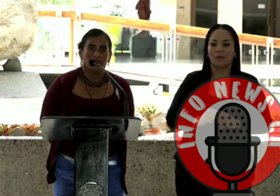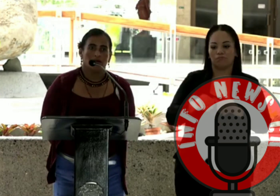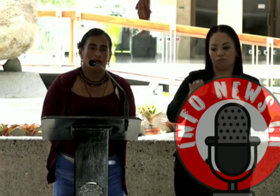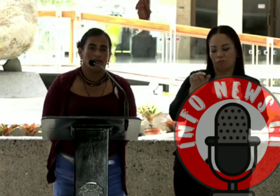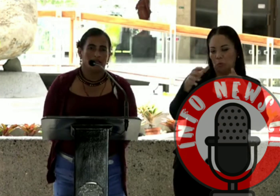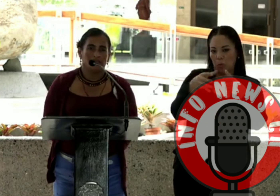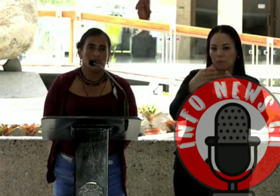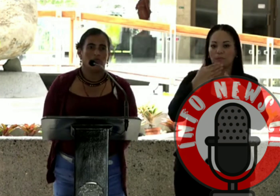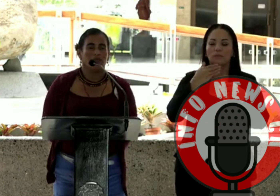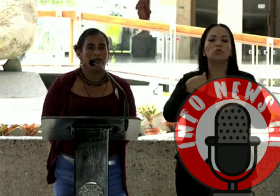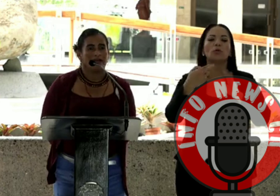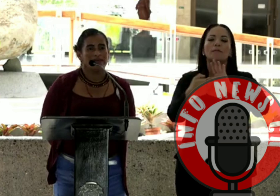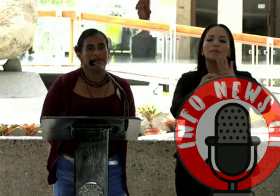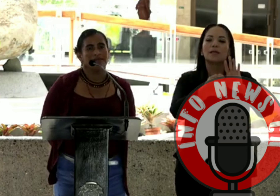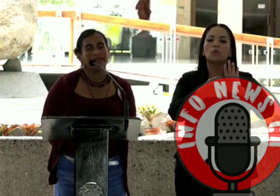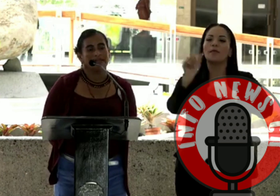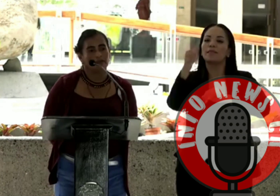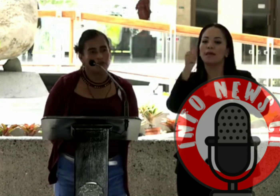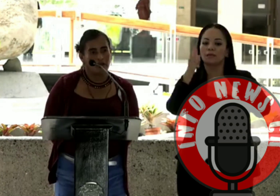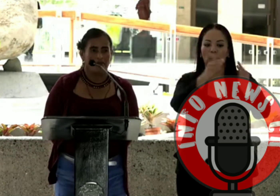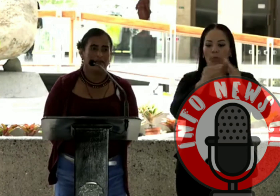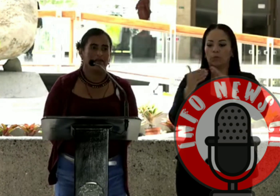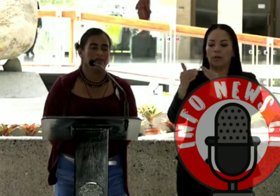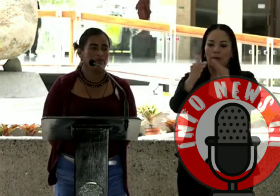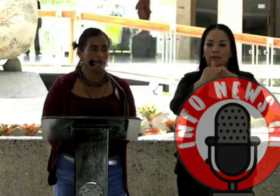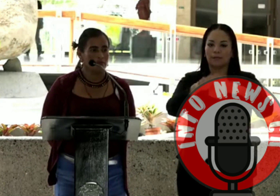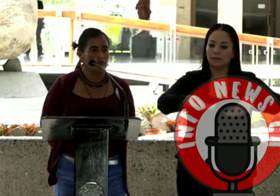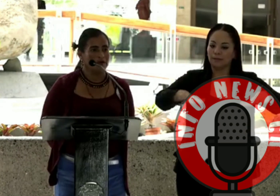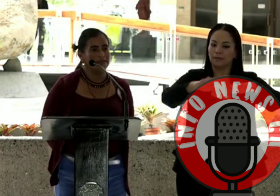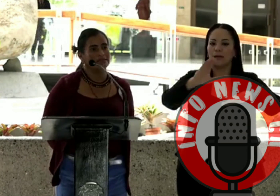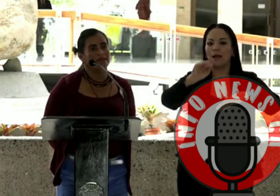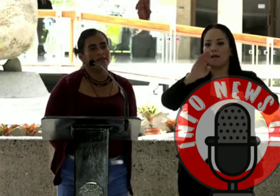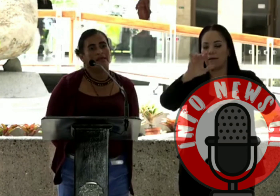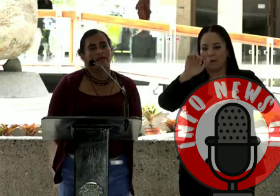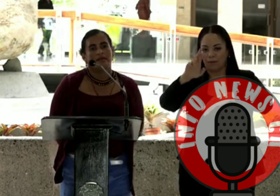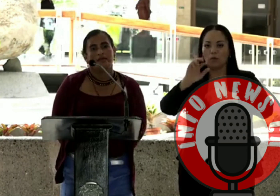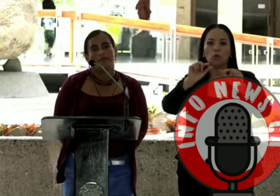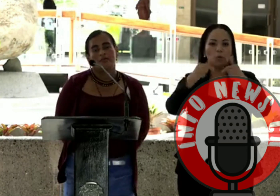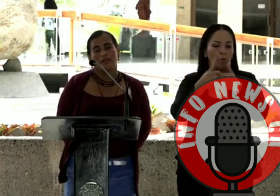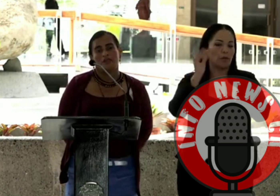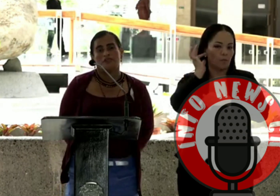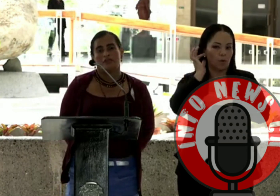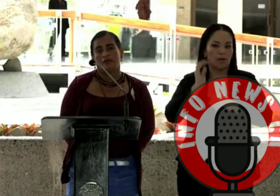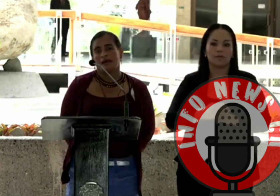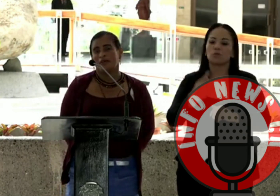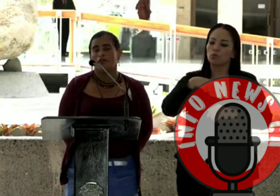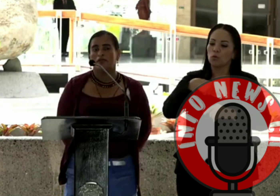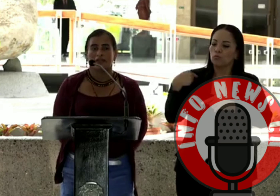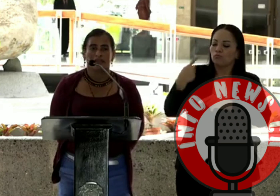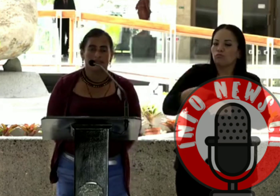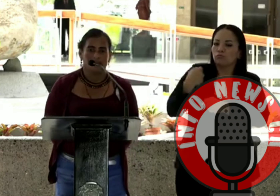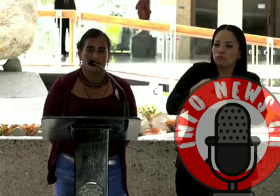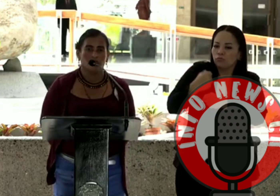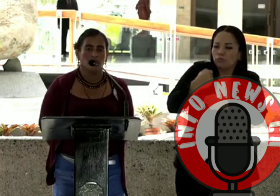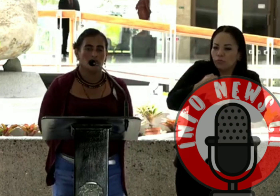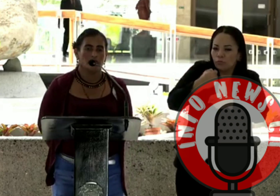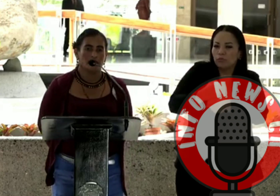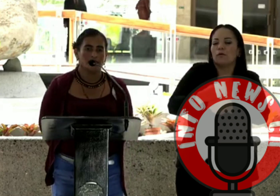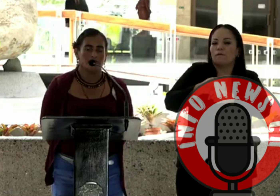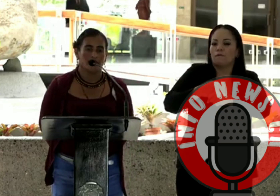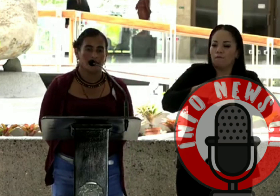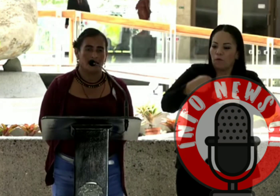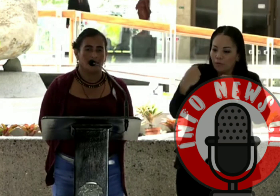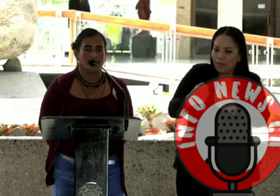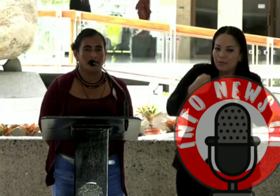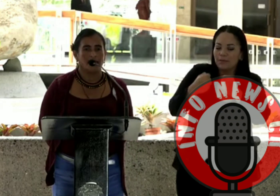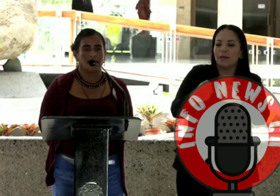Represento a 10 comunidades del territorio kabeca, grupo de mujeres, y hemos venido trabajando, fortaleciendo lo que